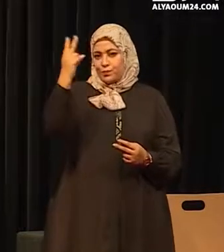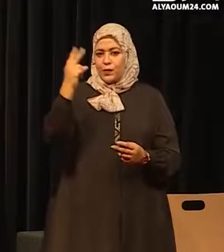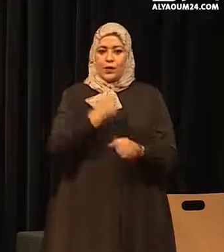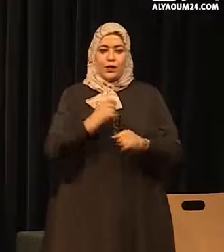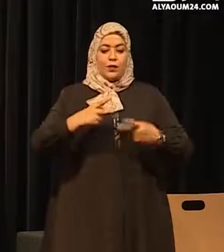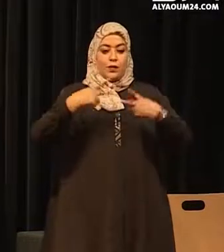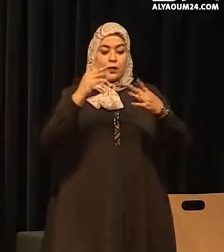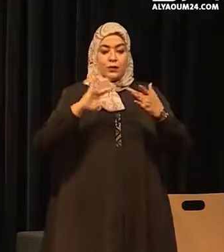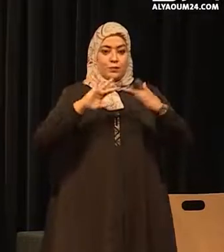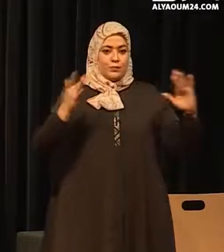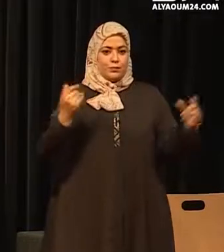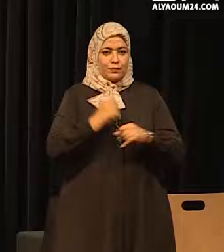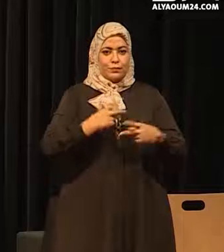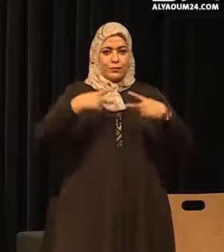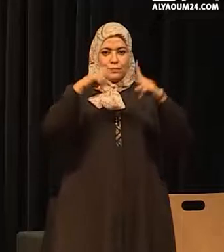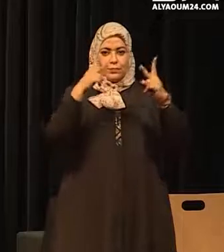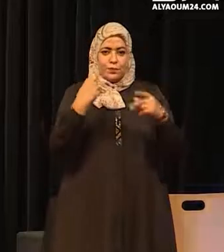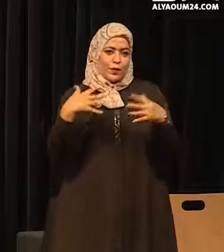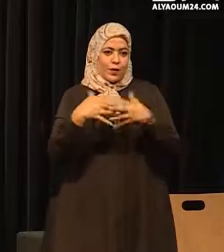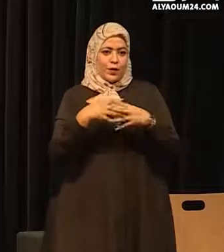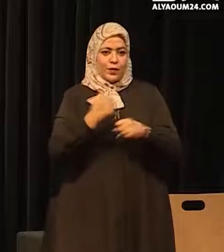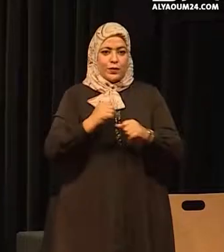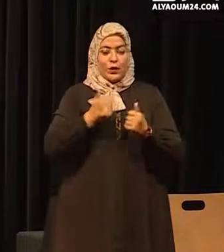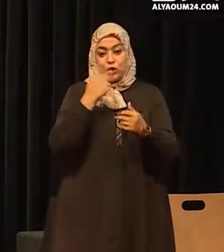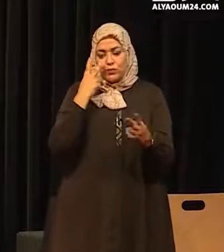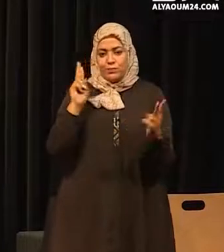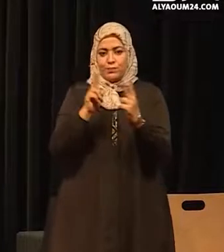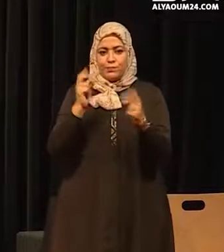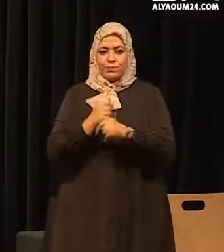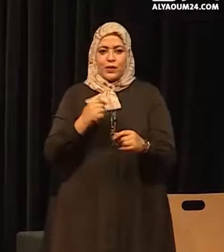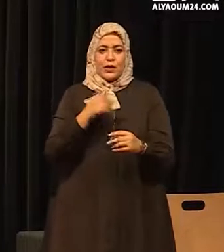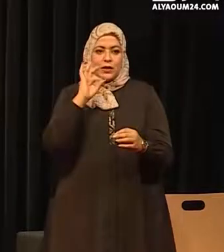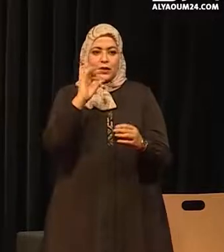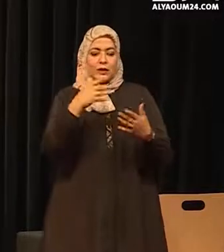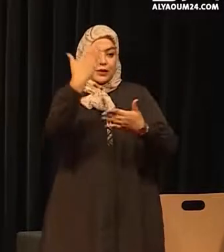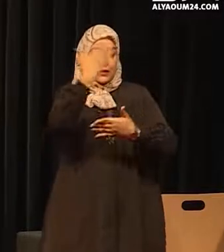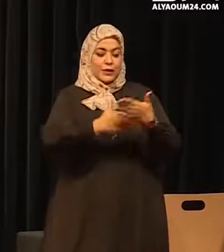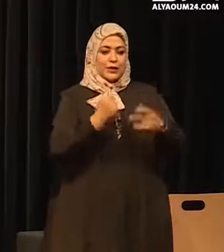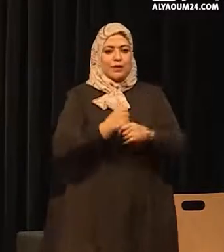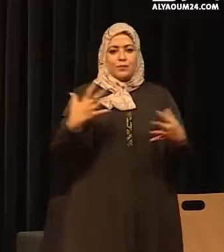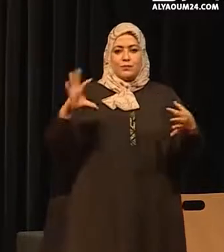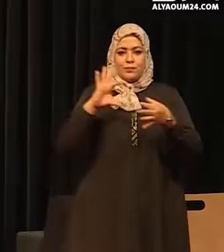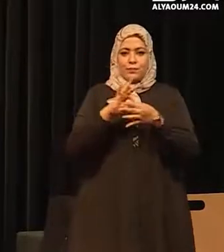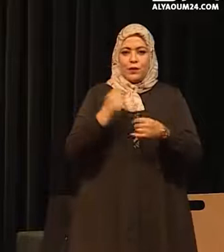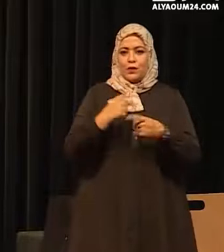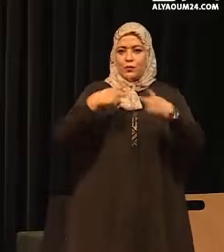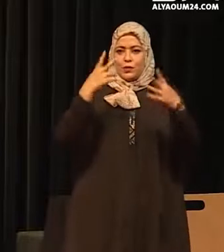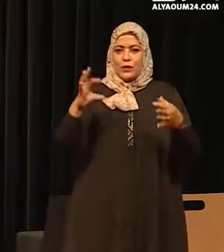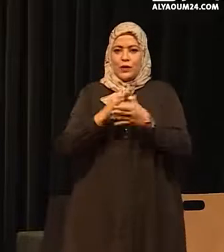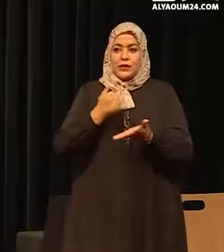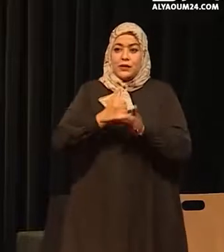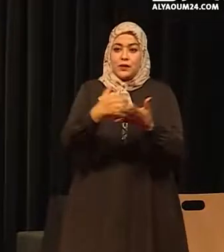منصة تكون على بال في إطار استراتيجيتها جسر للتنمية الدامجة المبتكرة